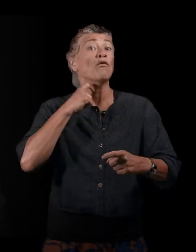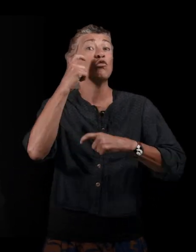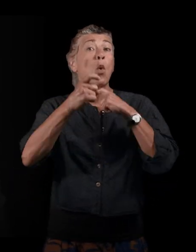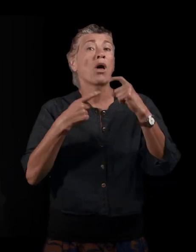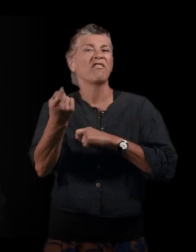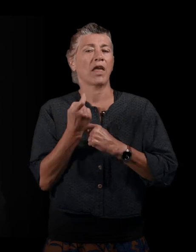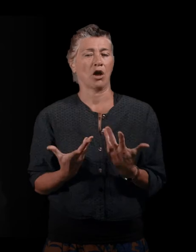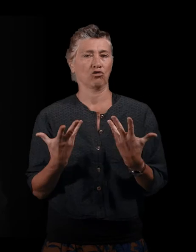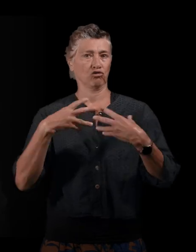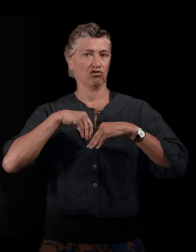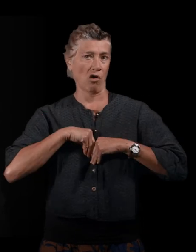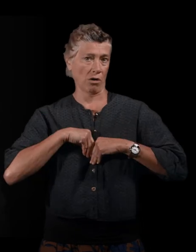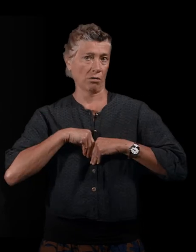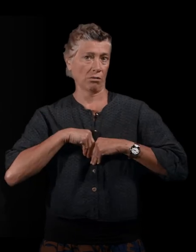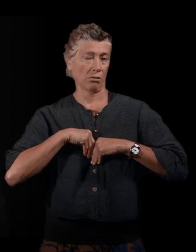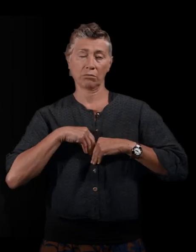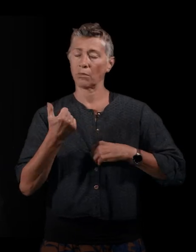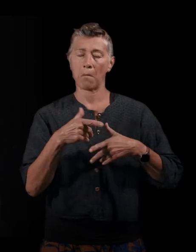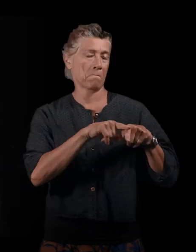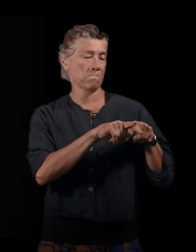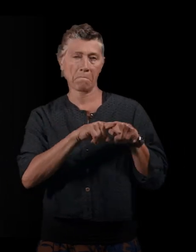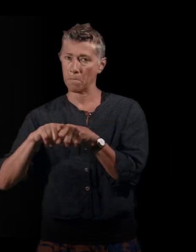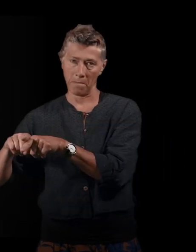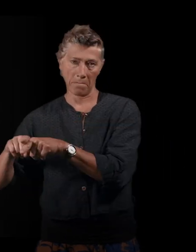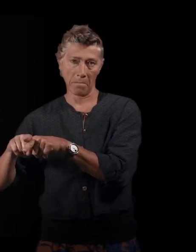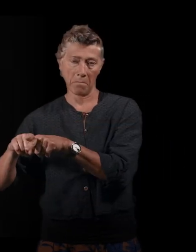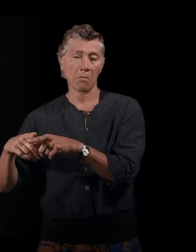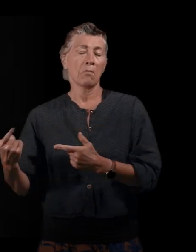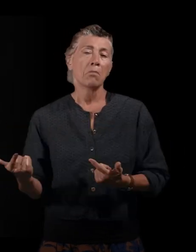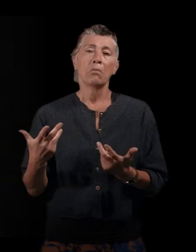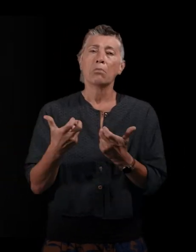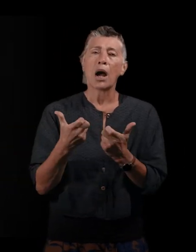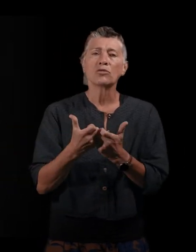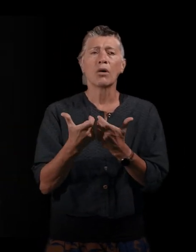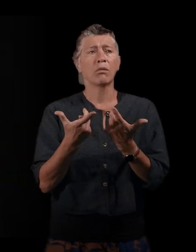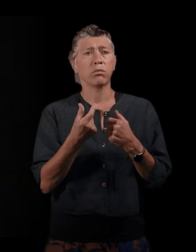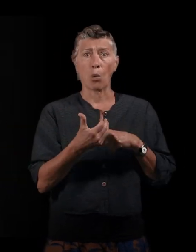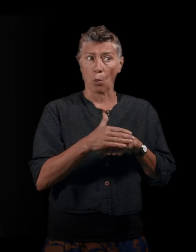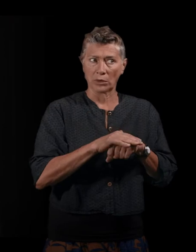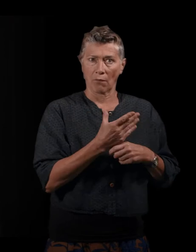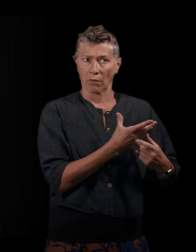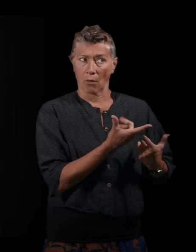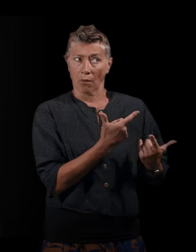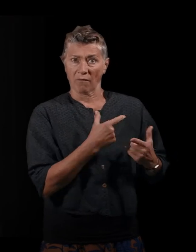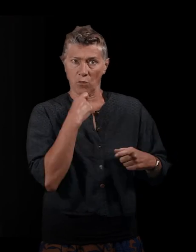qui sont quand même un trait commun de leurs histoires, que ce soit des motivations au départ ou que ce soit des choses qu'elles vont